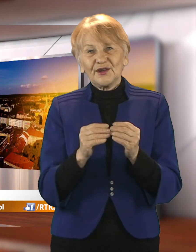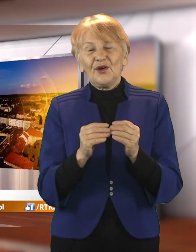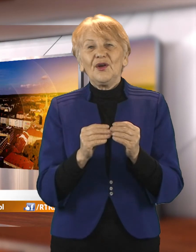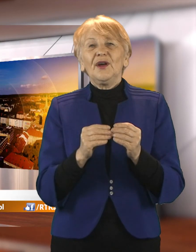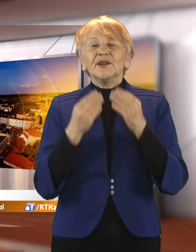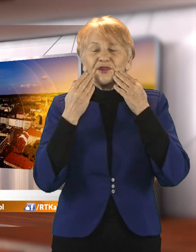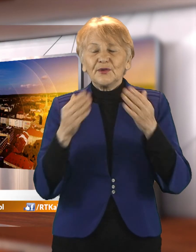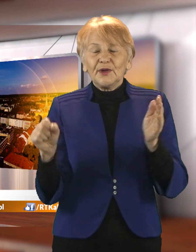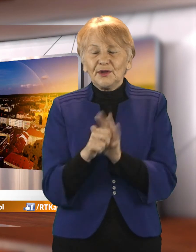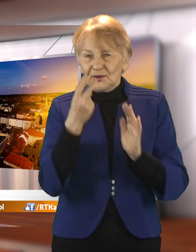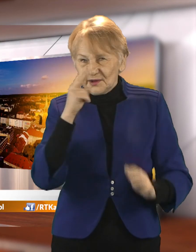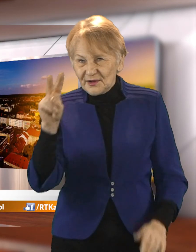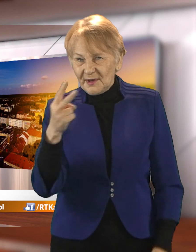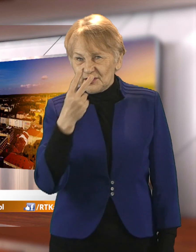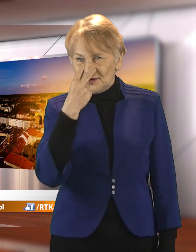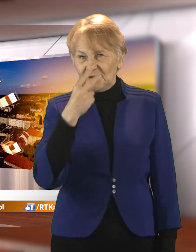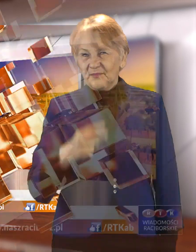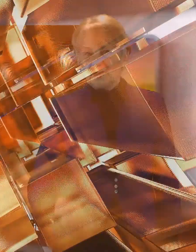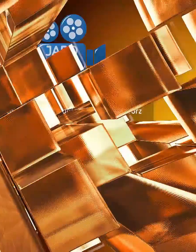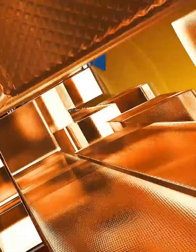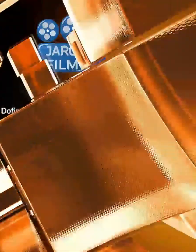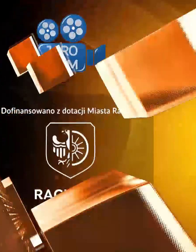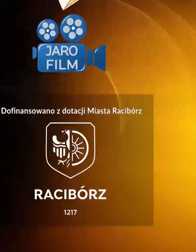przygotowaliśmy. Dziękuję za uwagę i do zobaczenia.